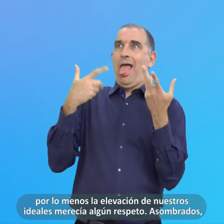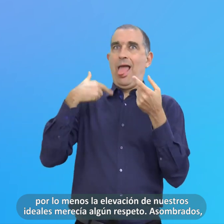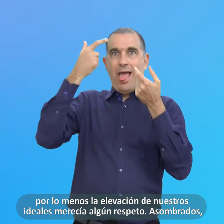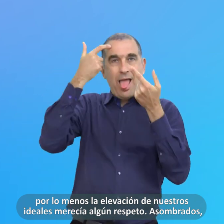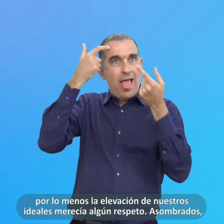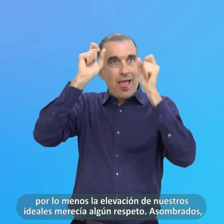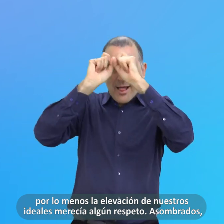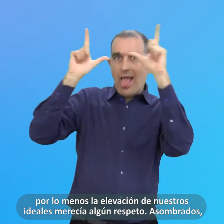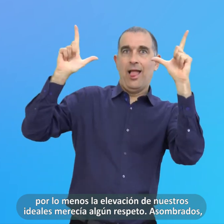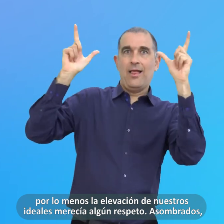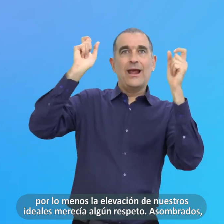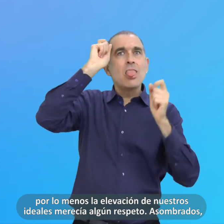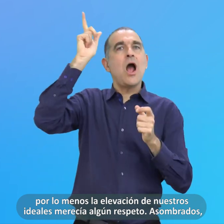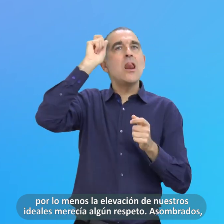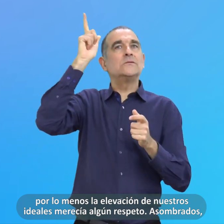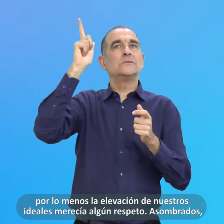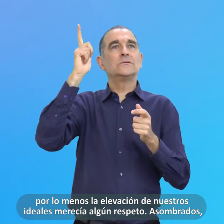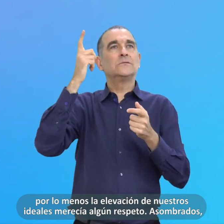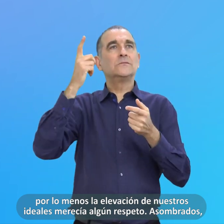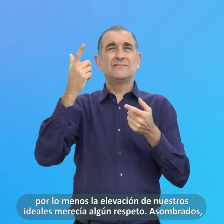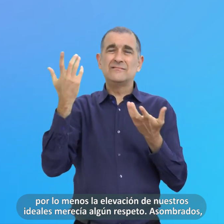Merecía Algún Respeto